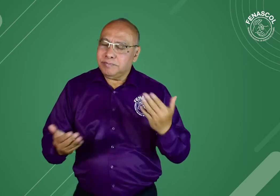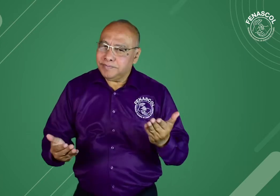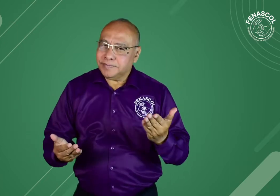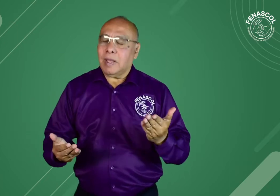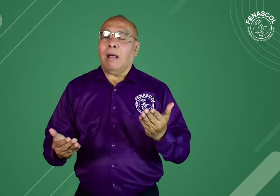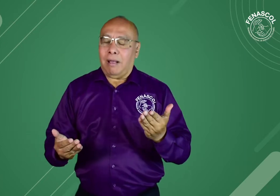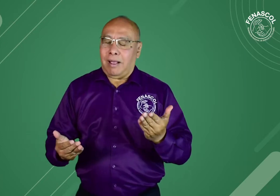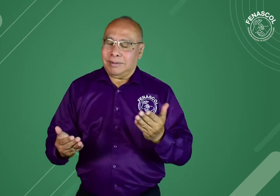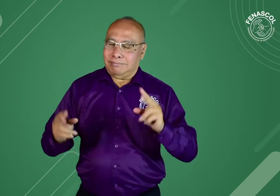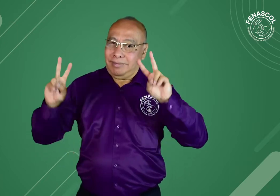2021.